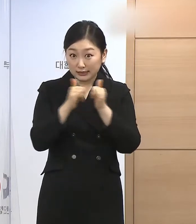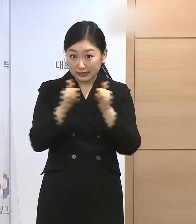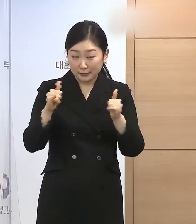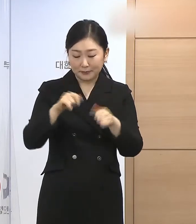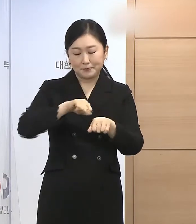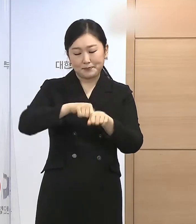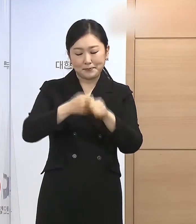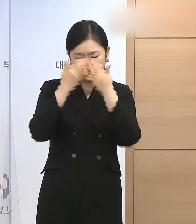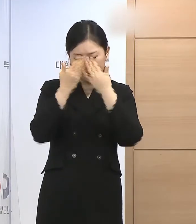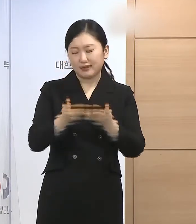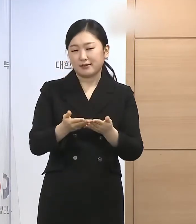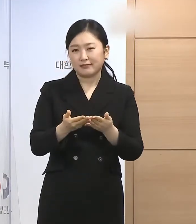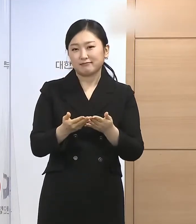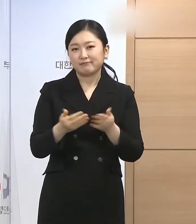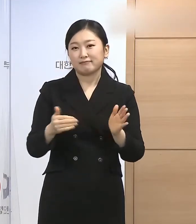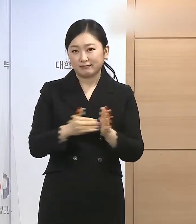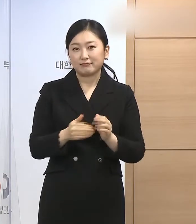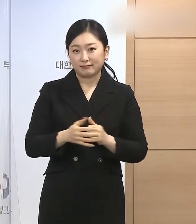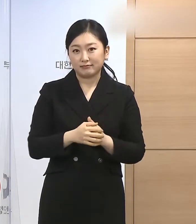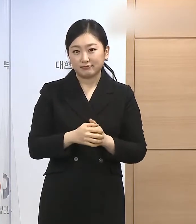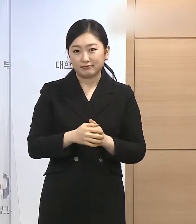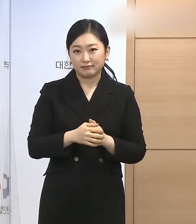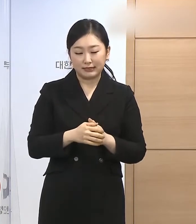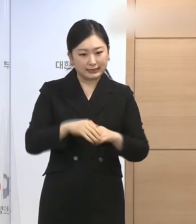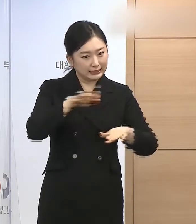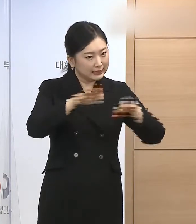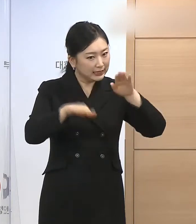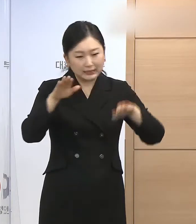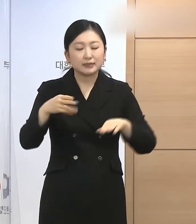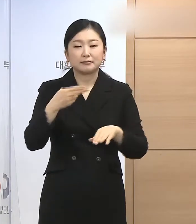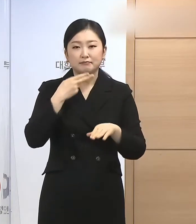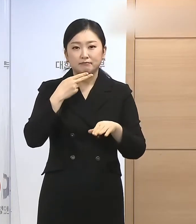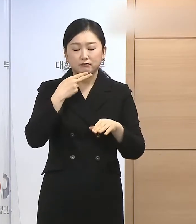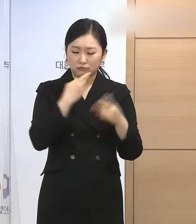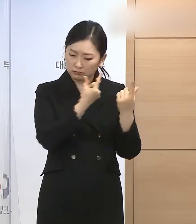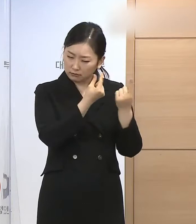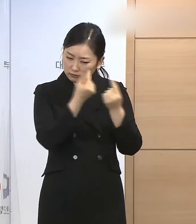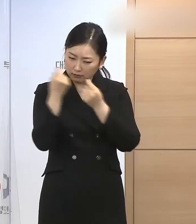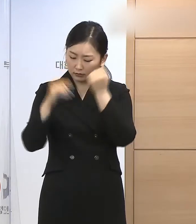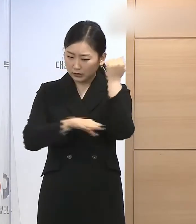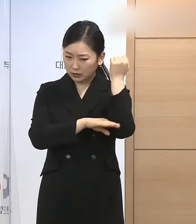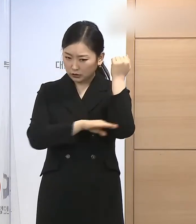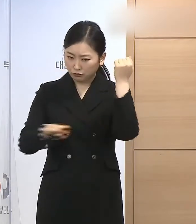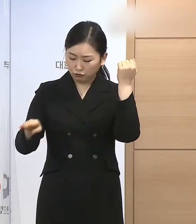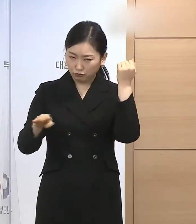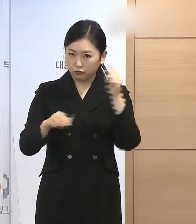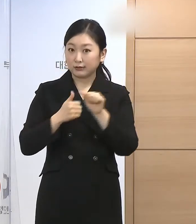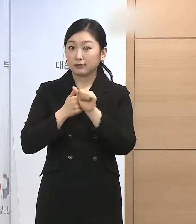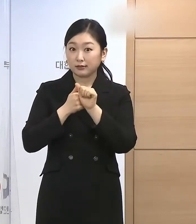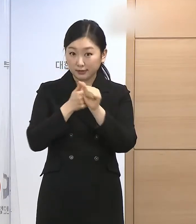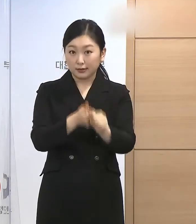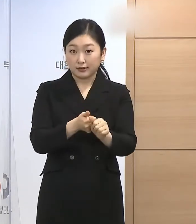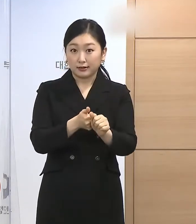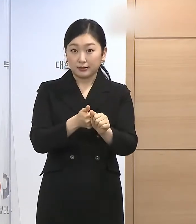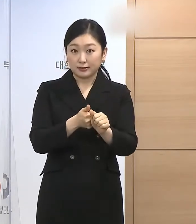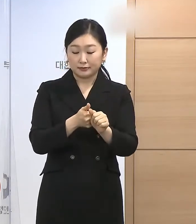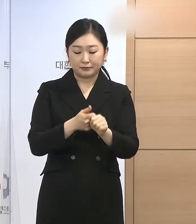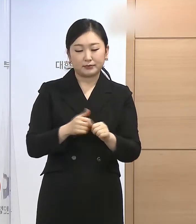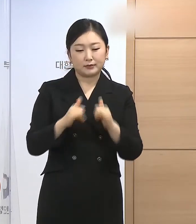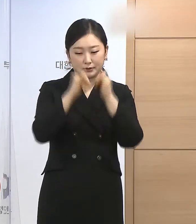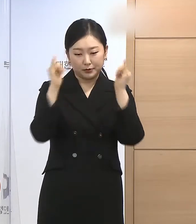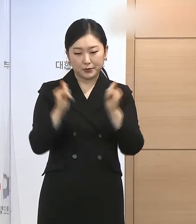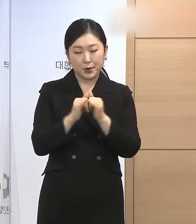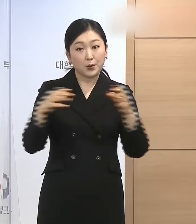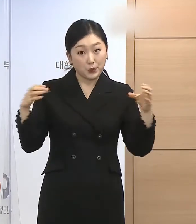정치적 입장에 따른 차등 없이 엄격하고 일관된 기준에 따라 사면함으로써 사면을 통한 사회통합뿐만 아니라